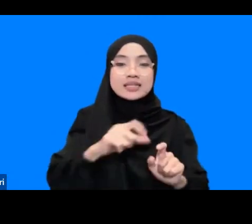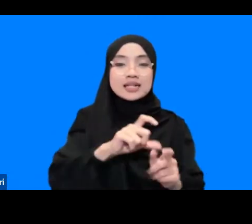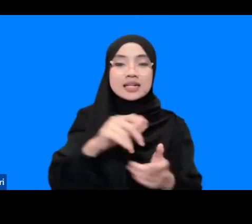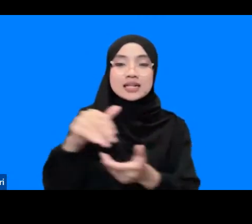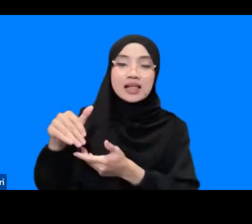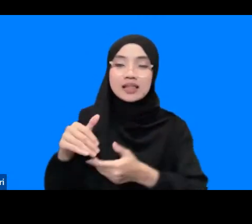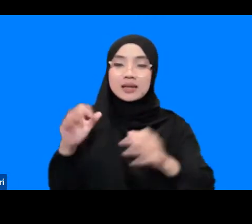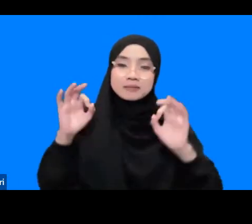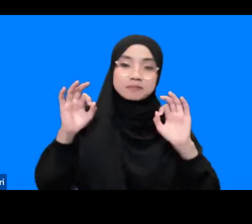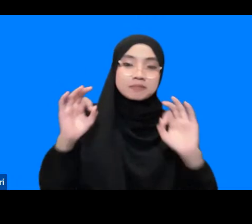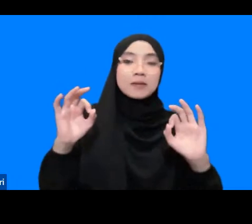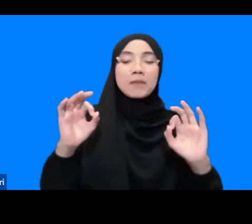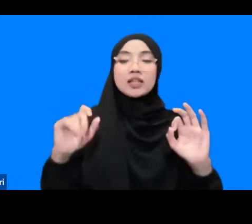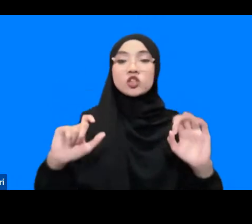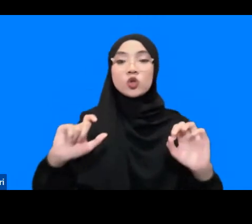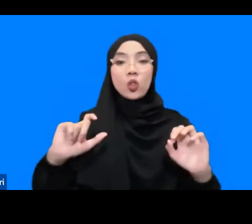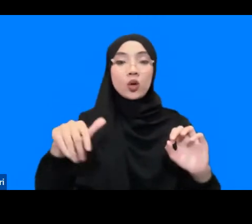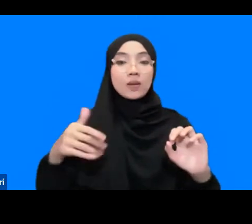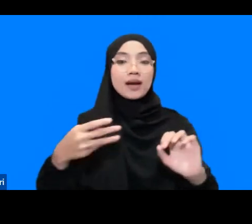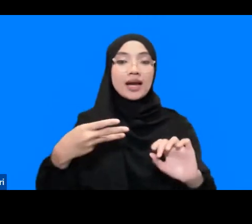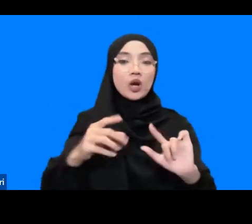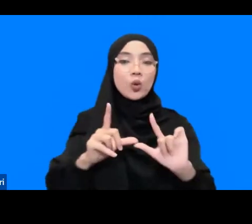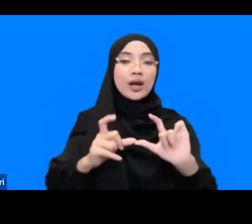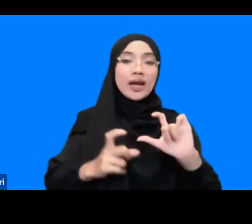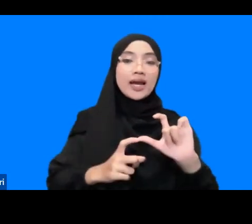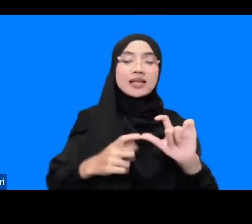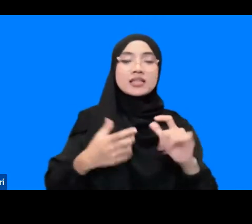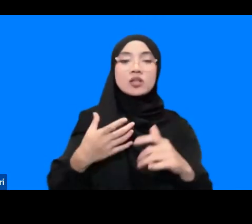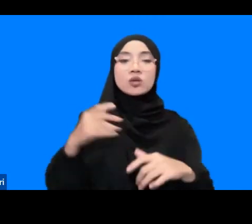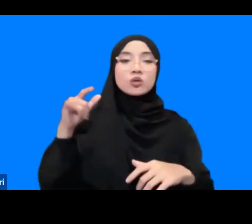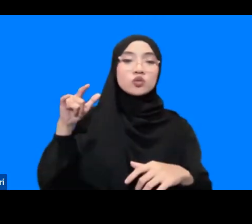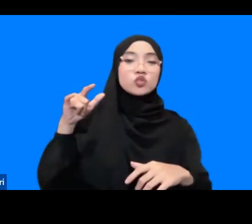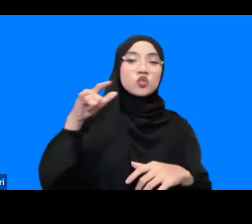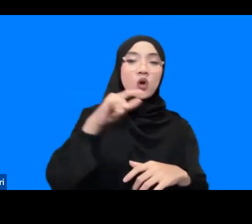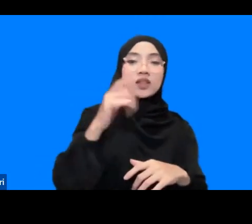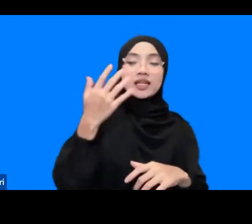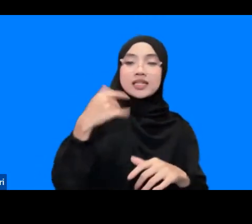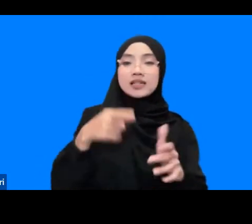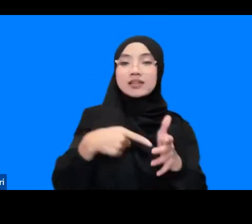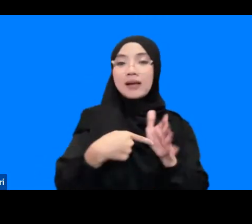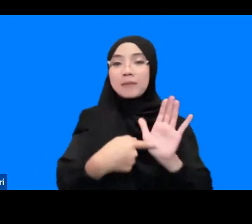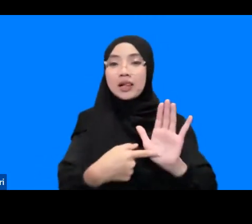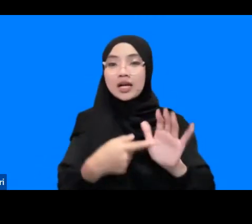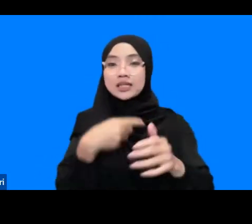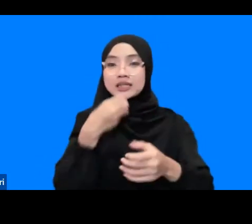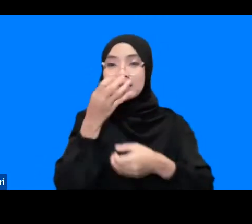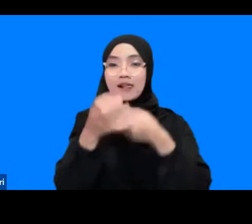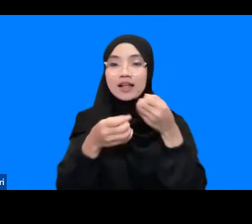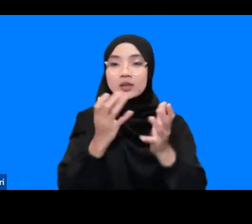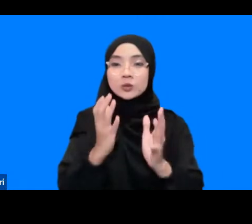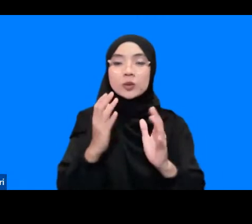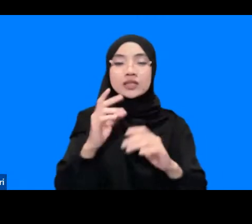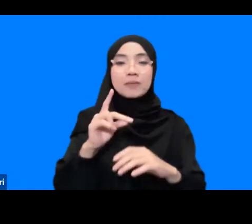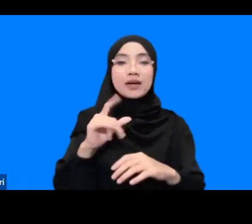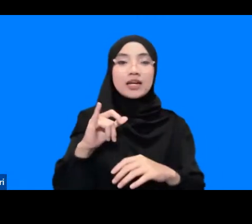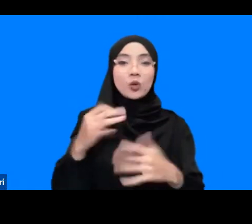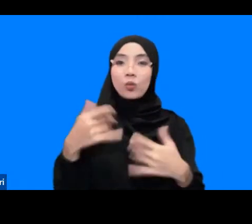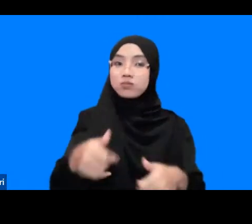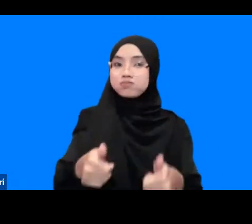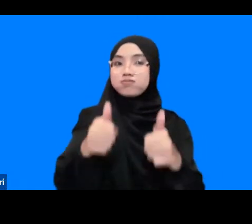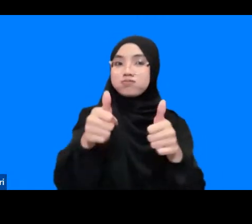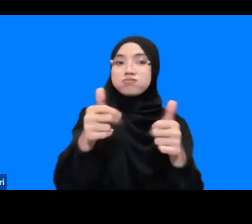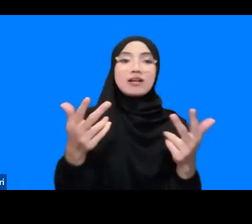akurat seperti EWS dan drone yang tadi sudah disampaikan oleh Kak Rio keren banget ya